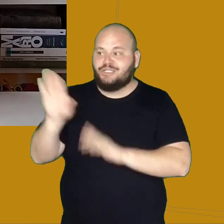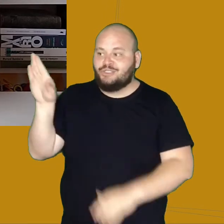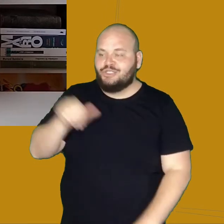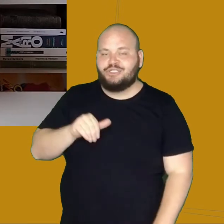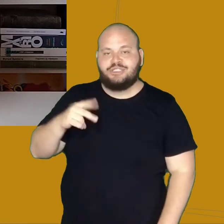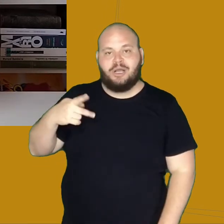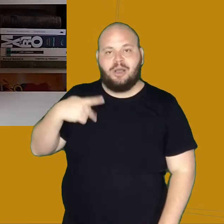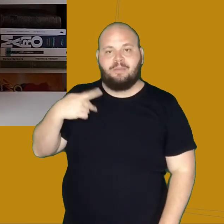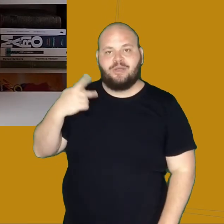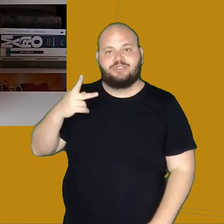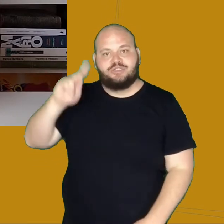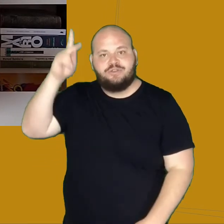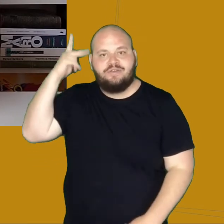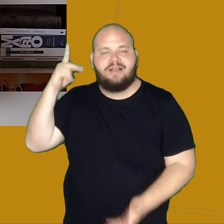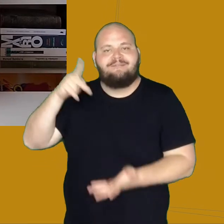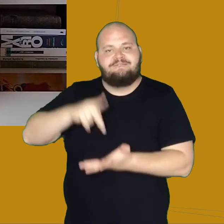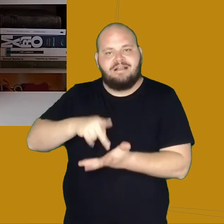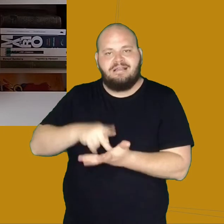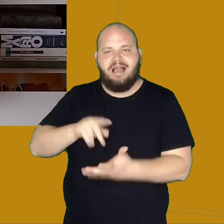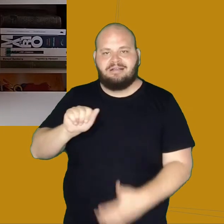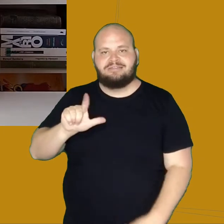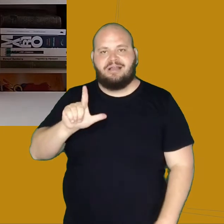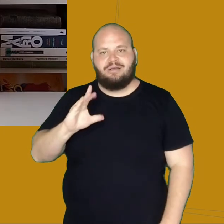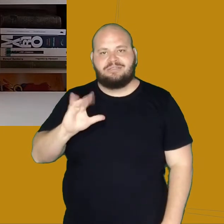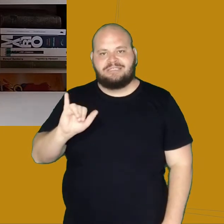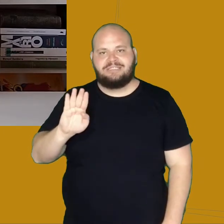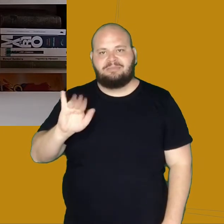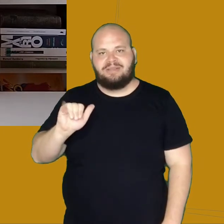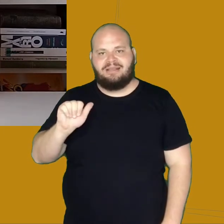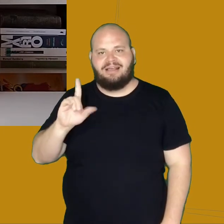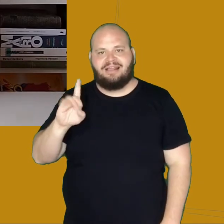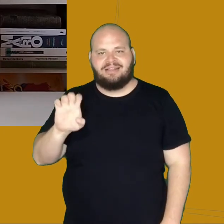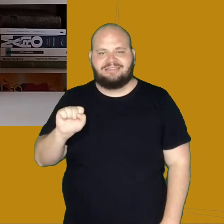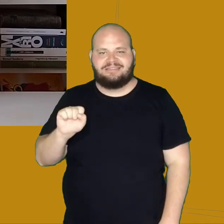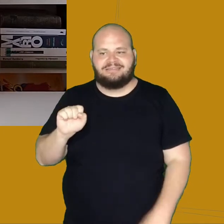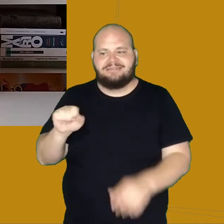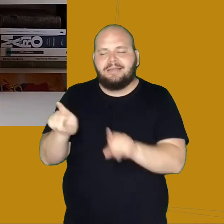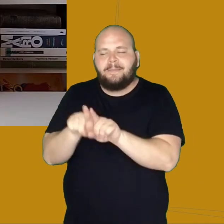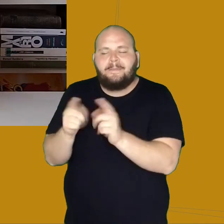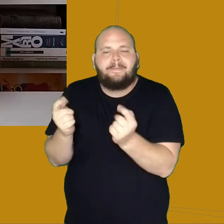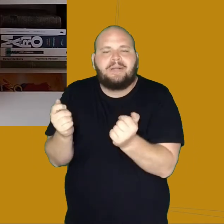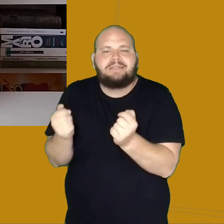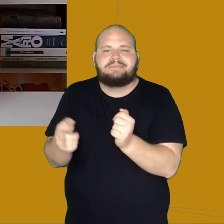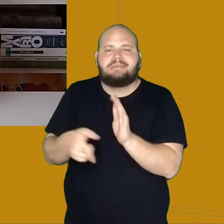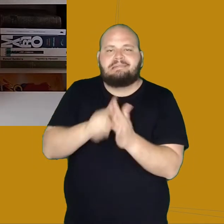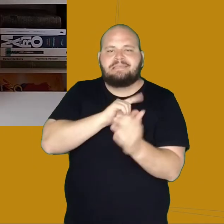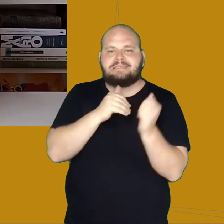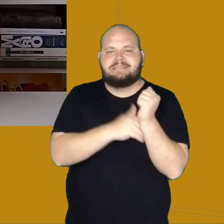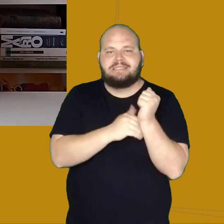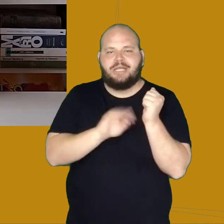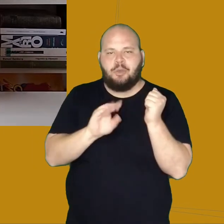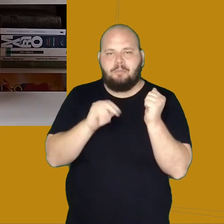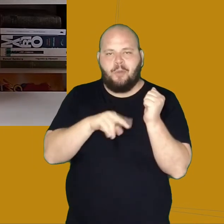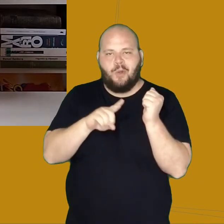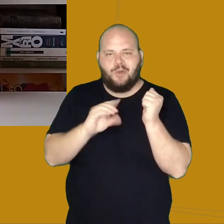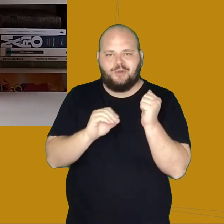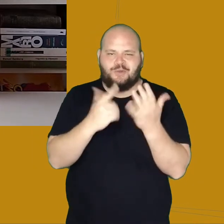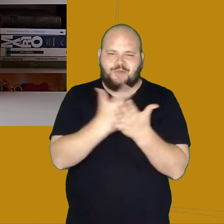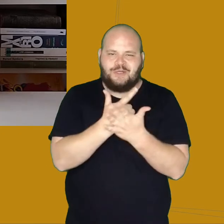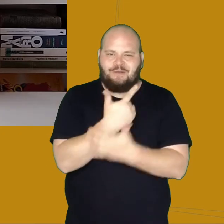alguém que realmente existiu, o Alcibiades, assim como ele faz, por exemplo, em O Segredo do Bonzo. E também é legal a referência feita ao